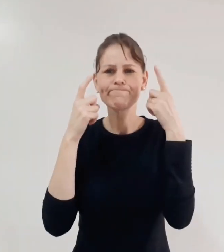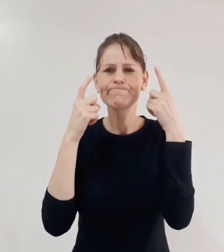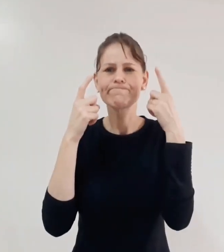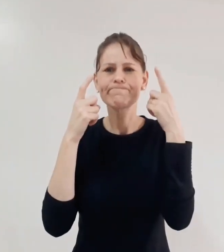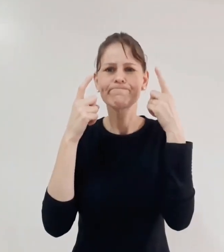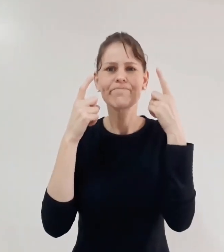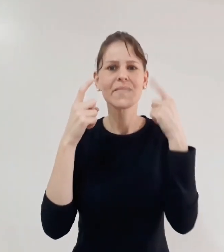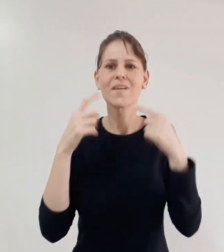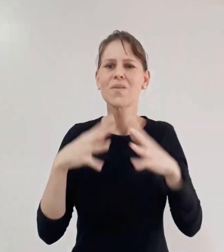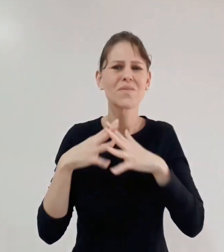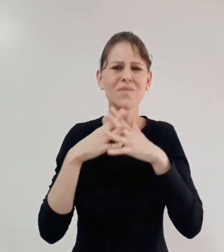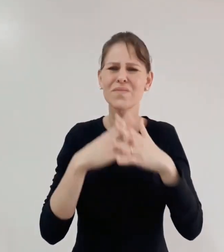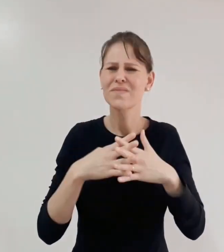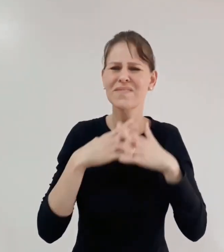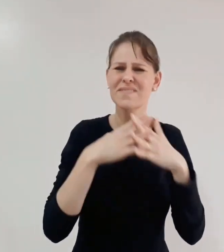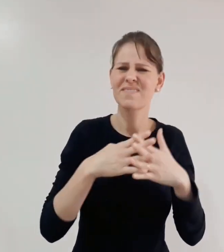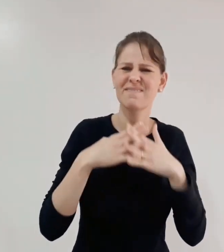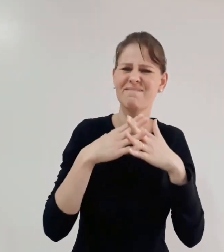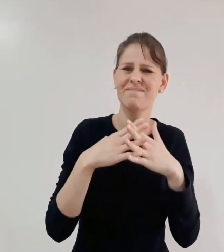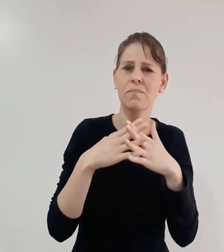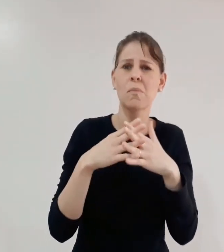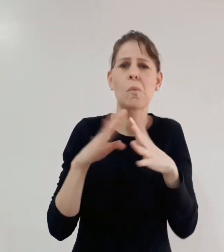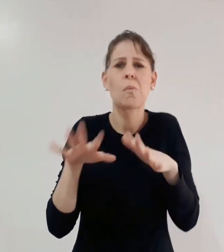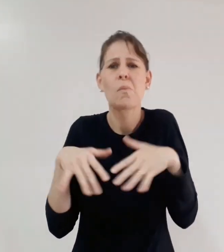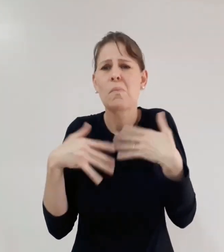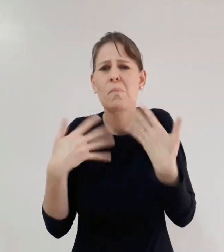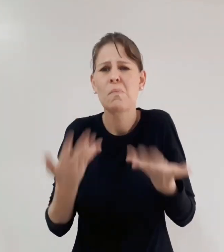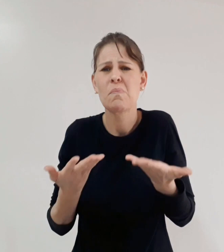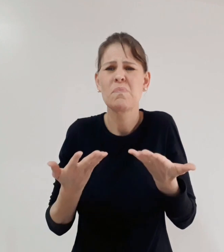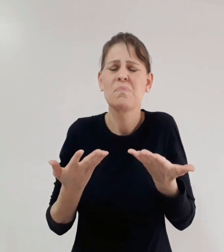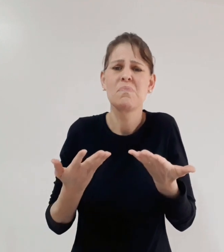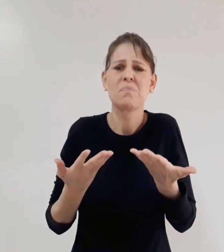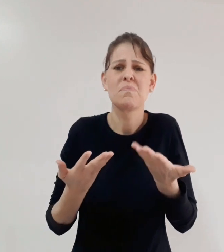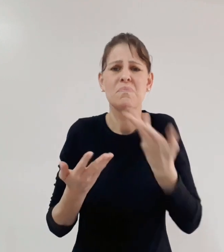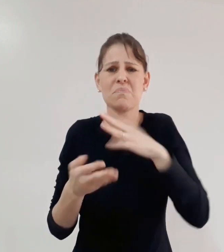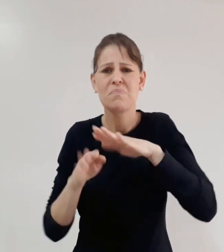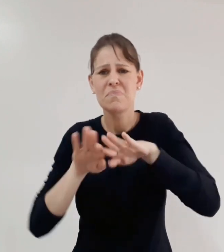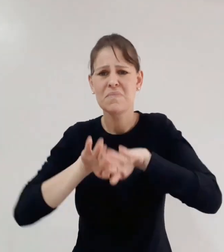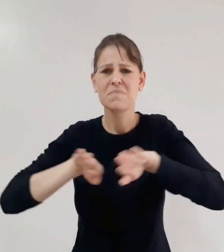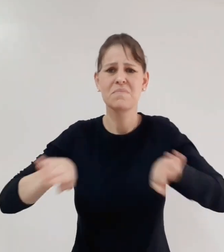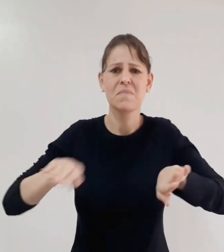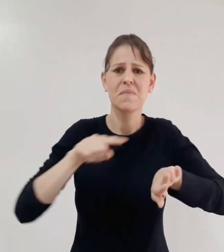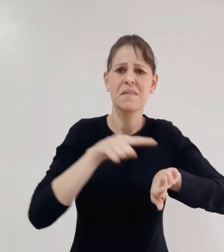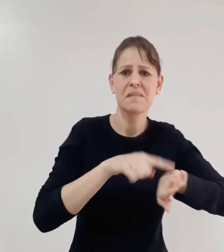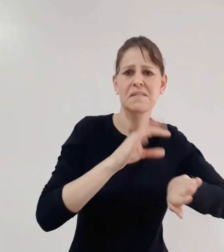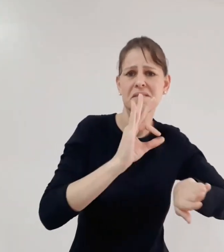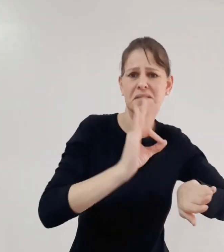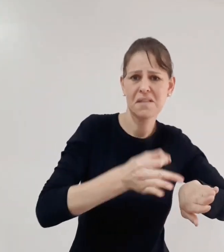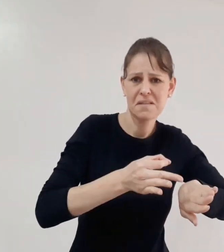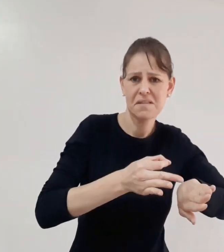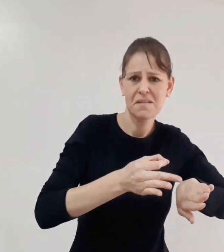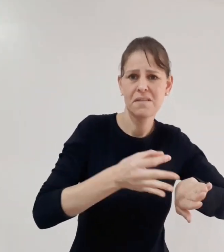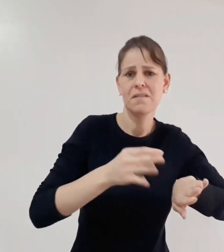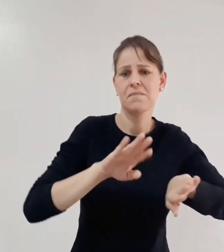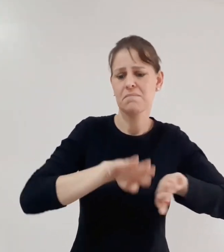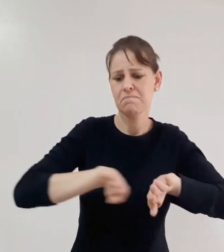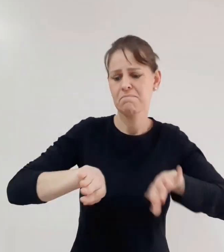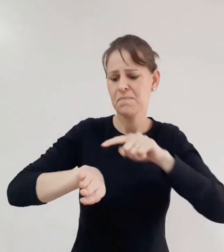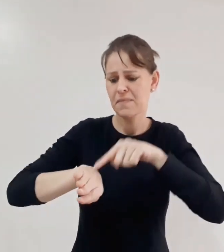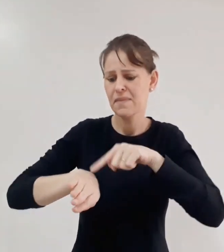faciais, as expressões corporais. Quando os surdos sinalizavam, era tudo confuso para mim. E quando eu sinalizava, eu não